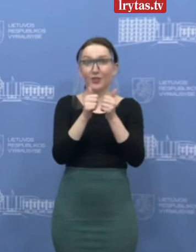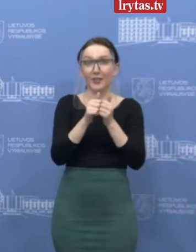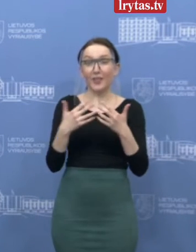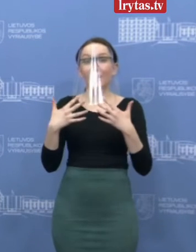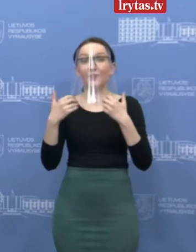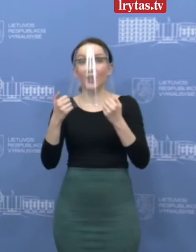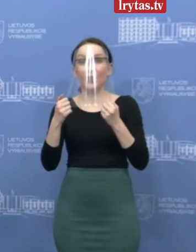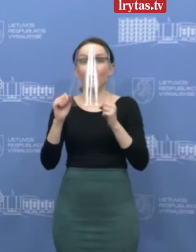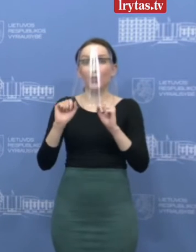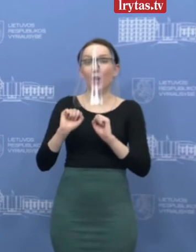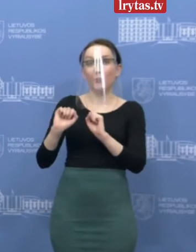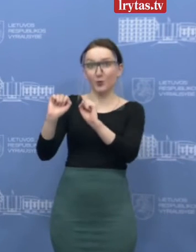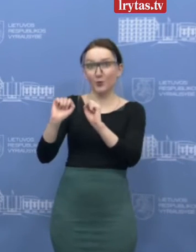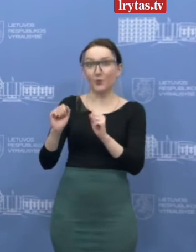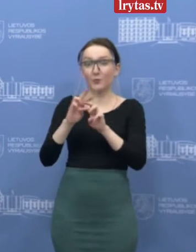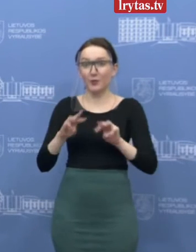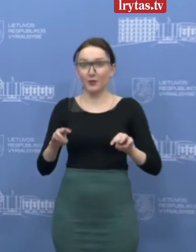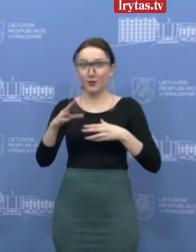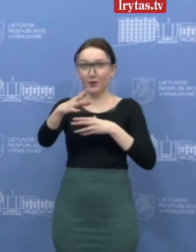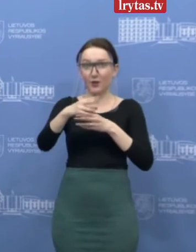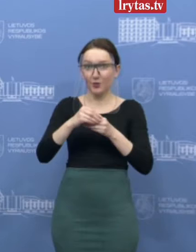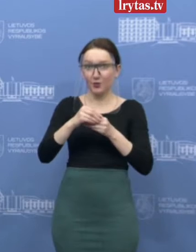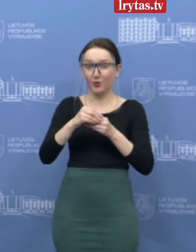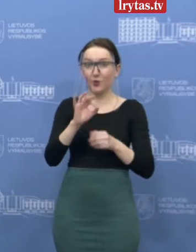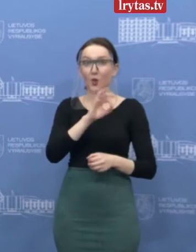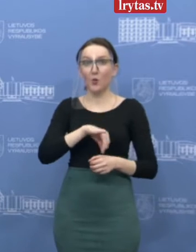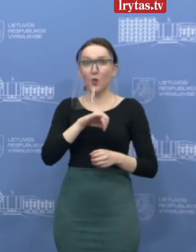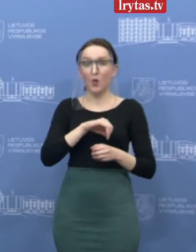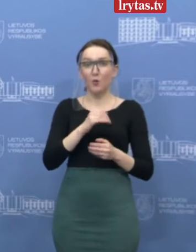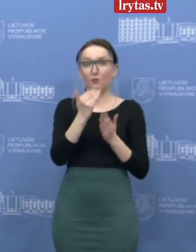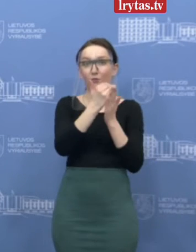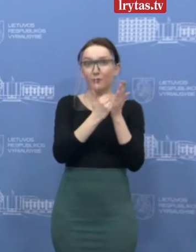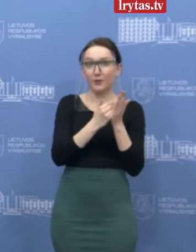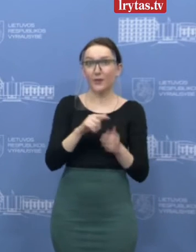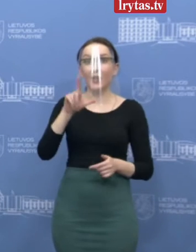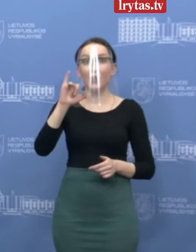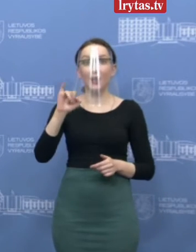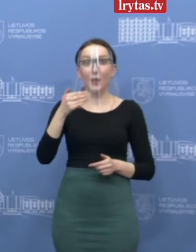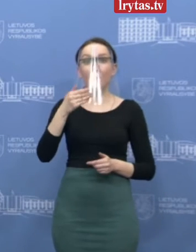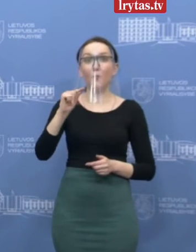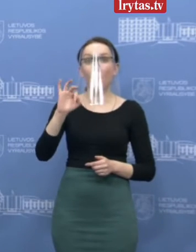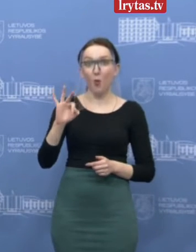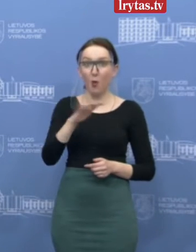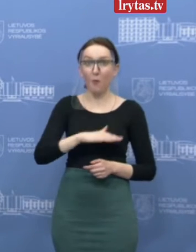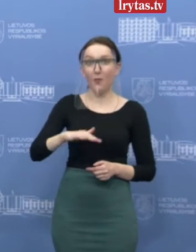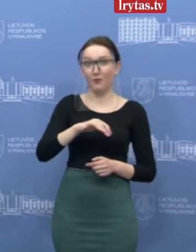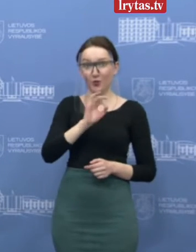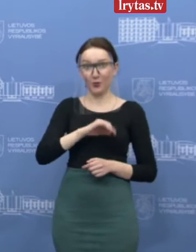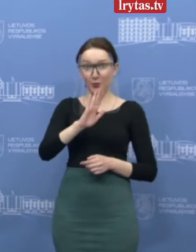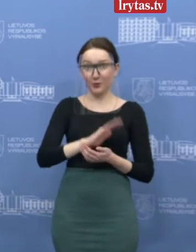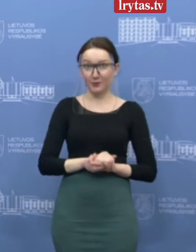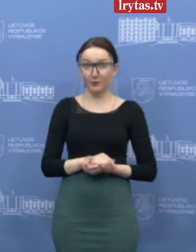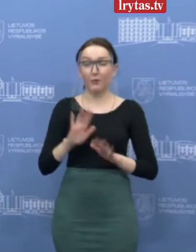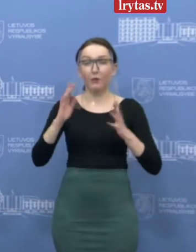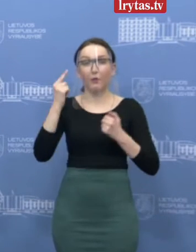apsagos ministerijos. Programėlė naudos platformą LIMPO. Taigi, kaip